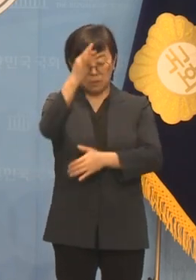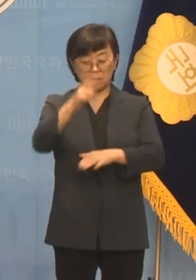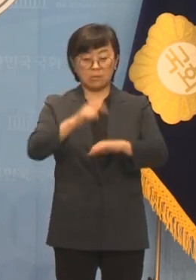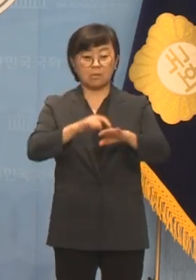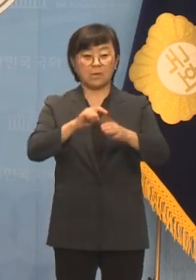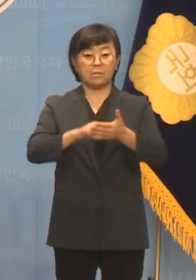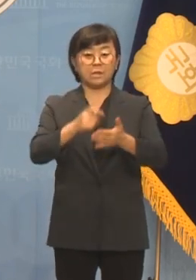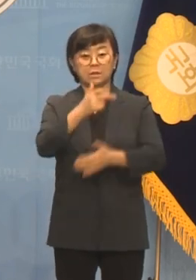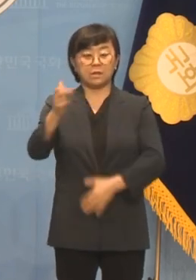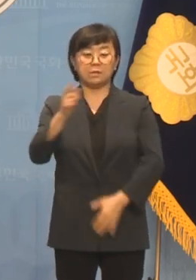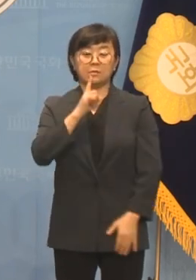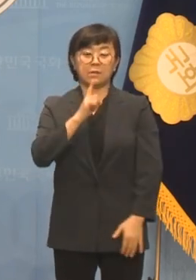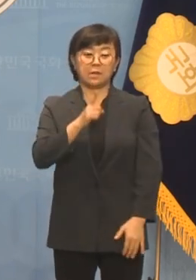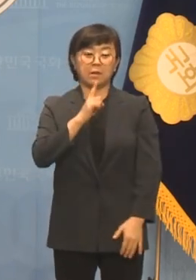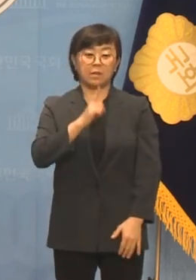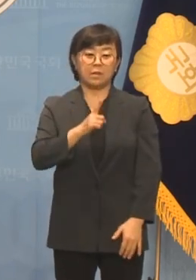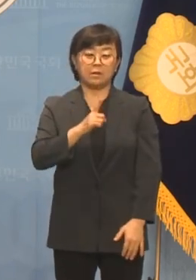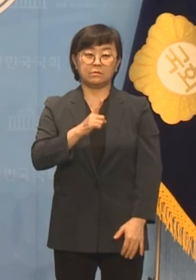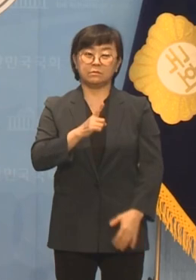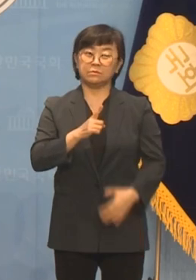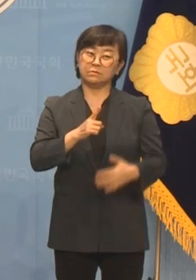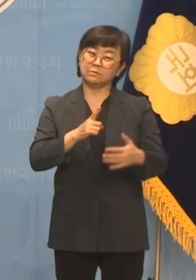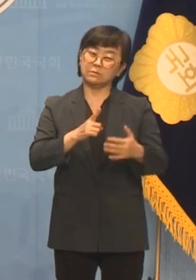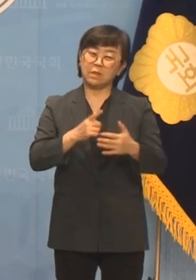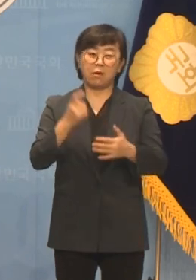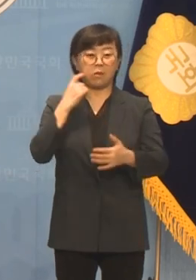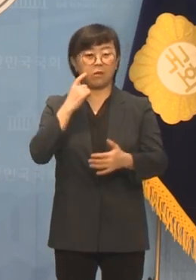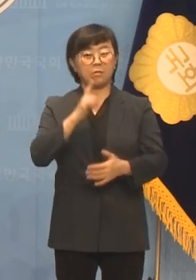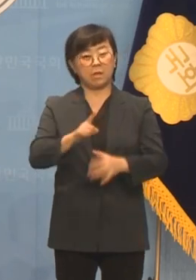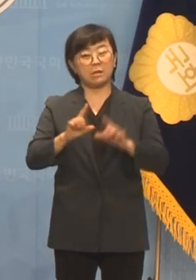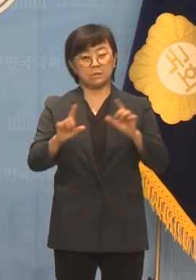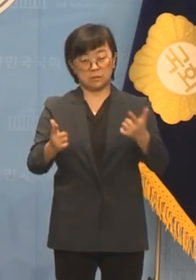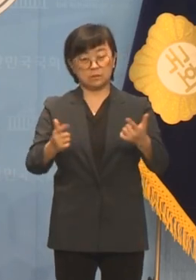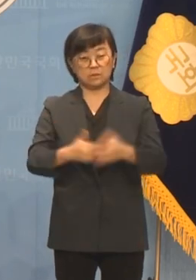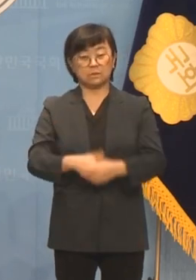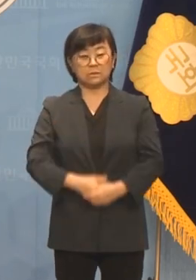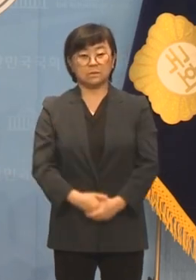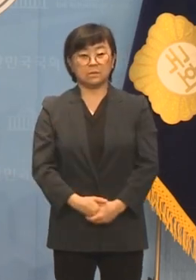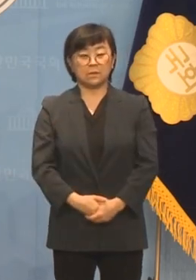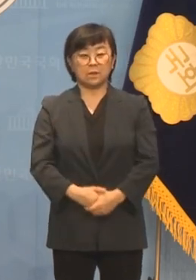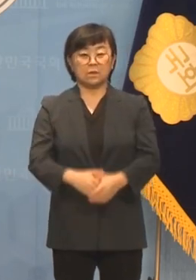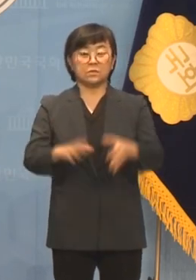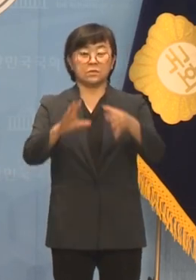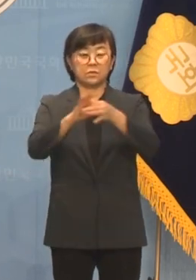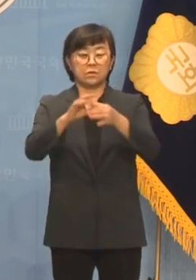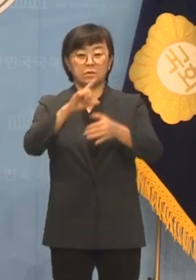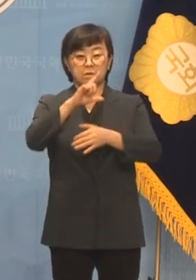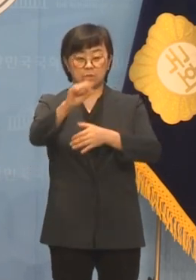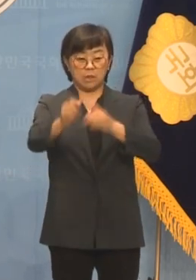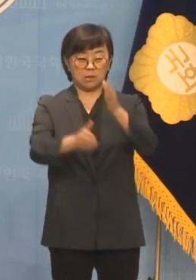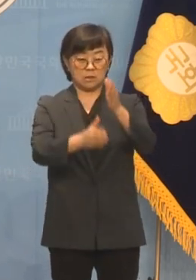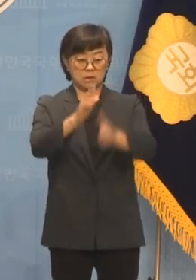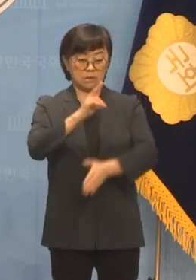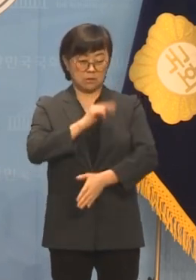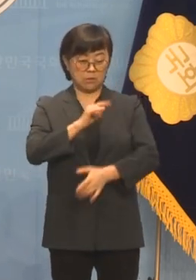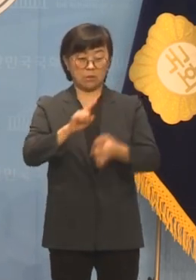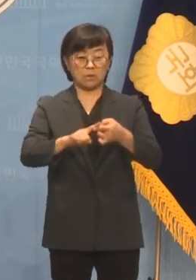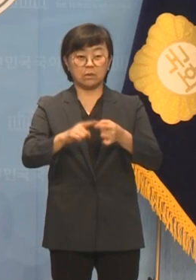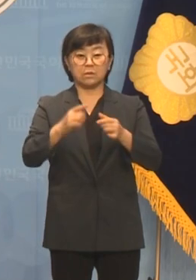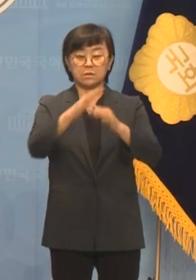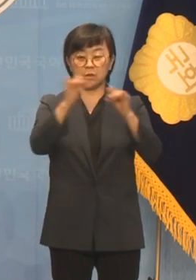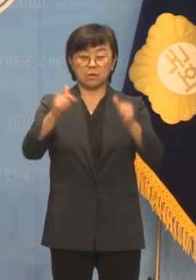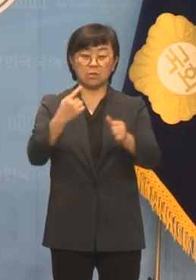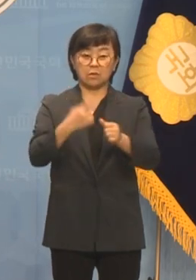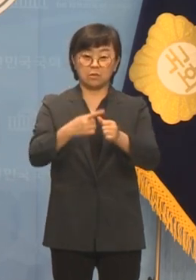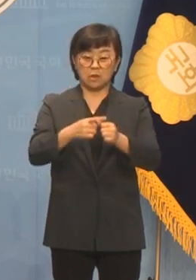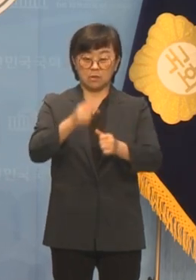마음이 크다는 말이 허세나 거짓말이 아니라면 소속 지방의원의 청년 비하 욕설에 대해